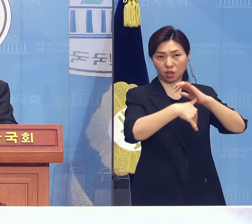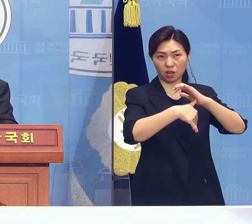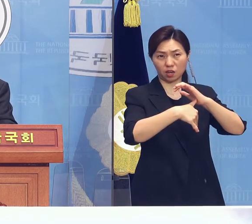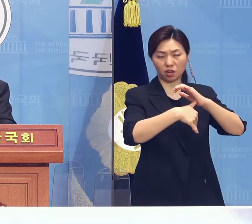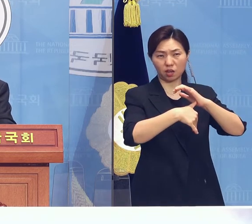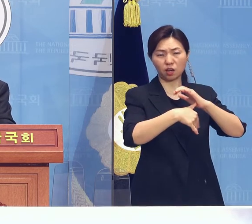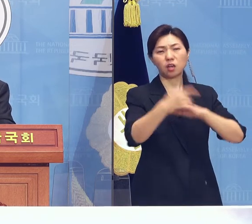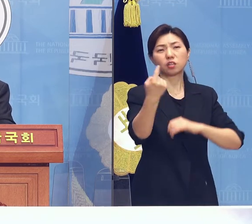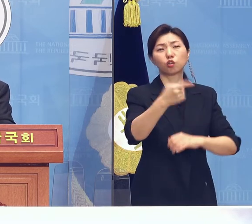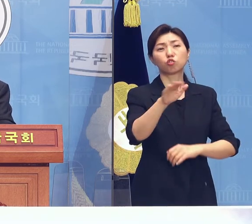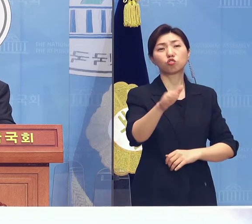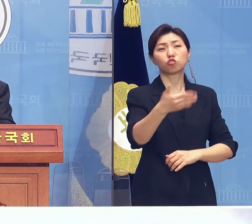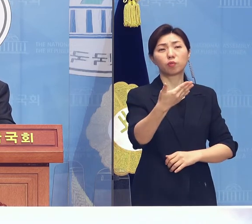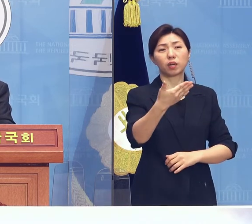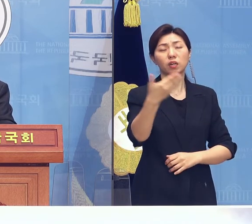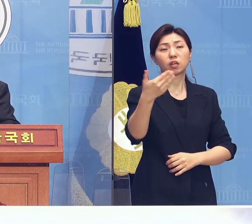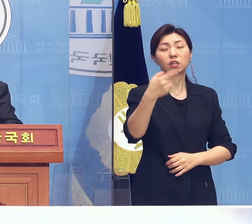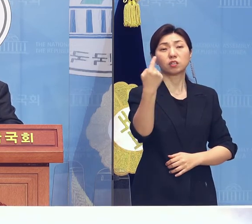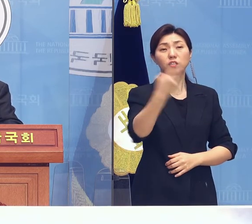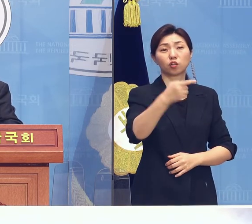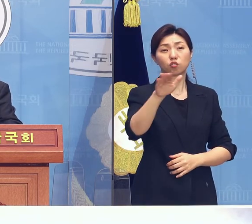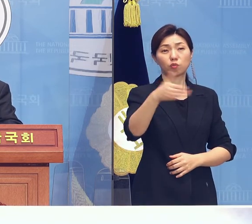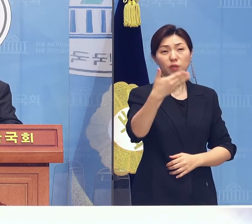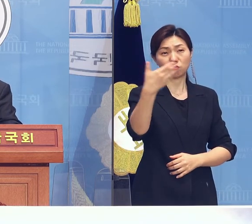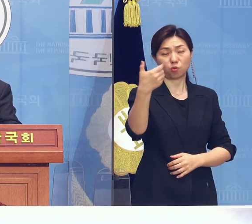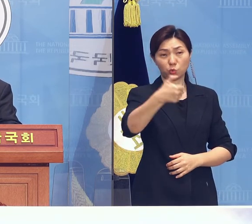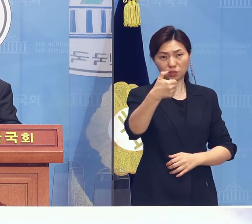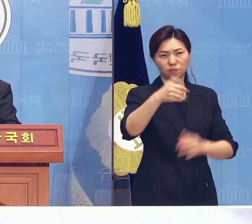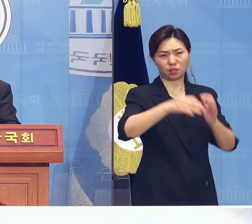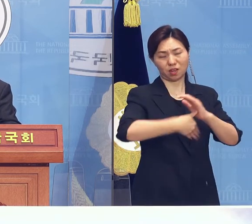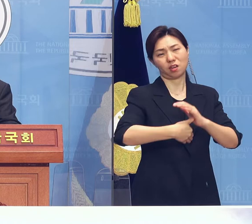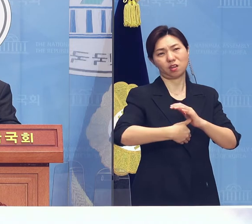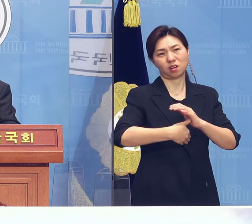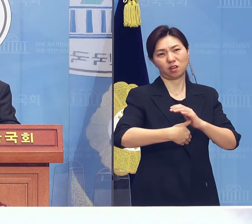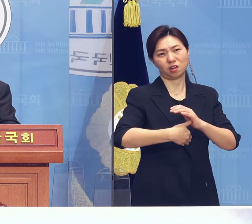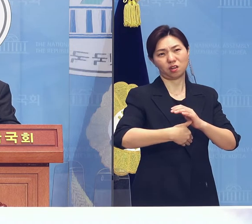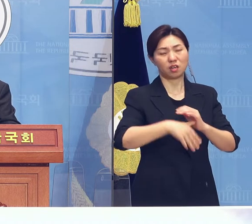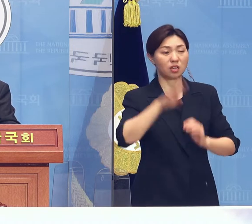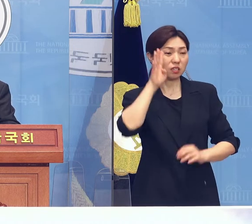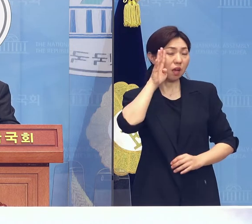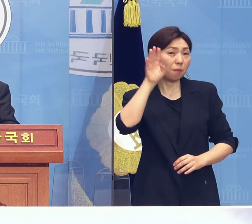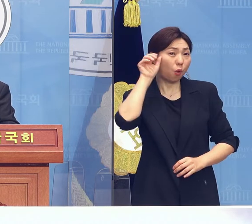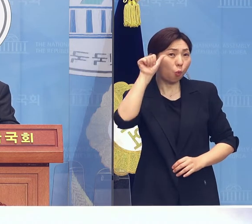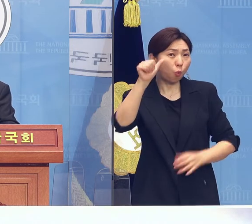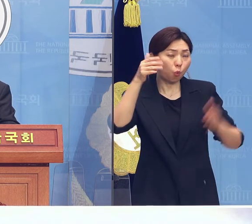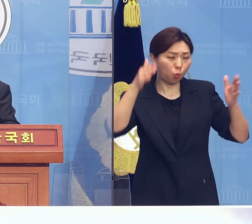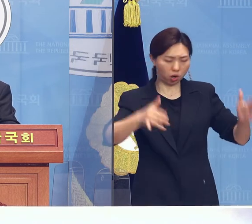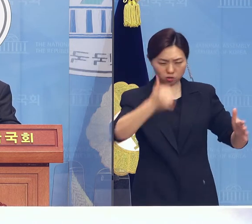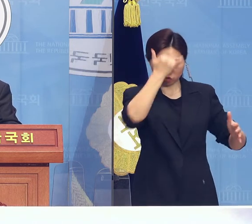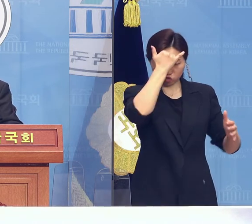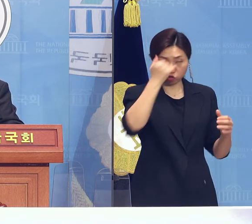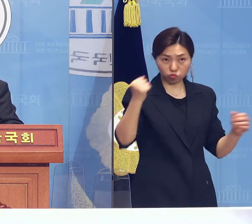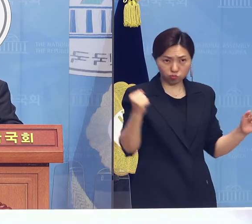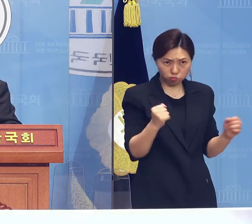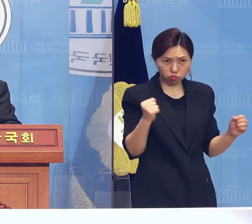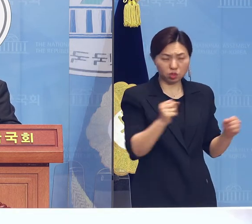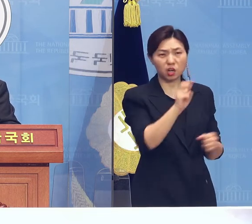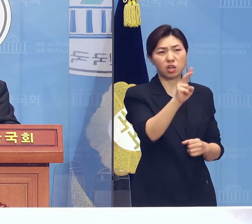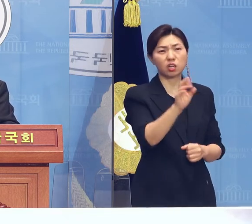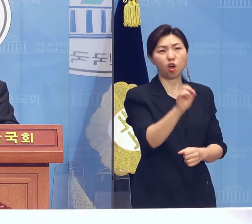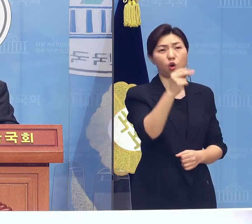7월 25일부터 29일까지 4박 5일 동안 중국 영동군 환갑면